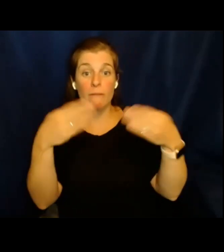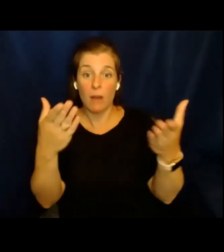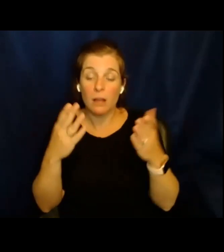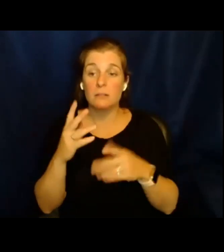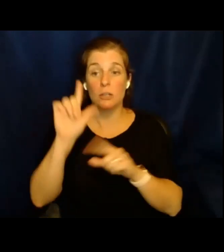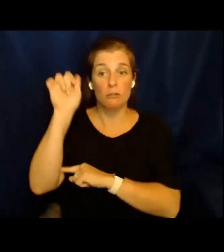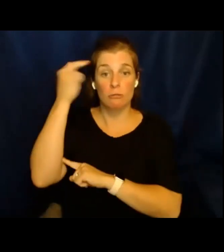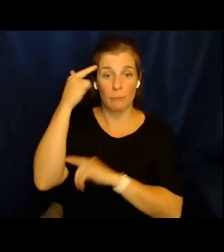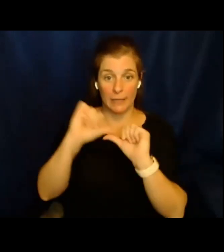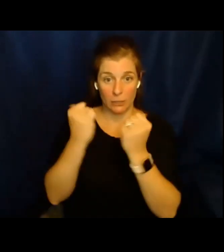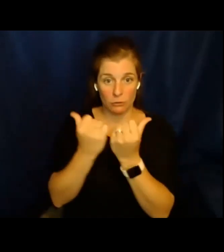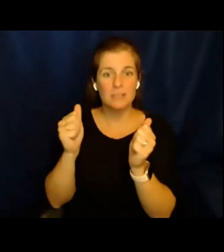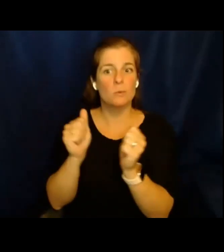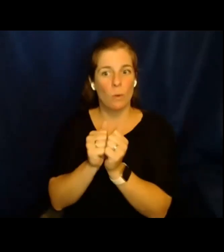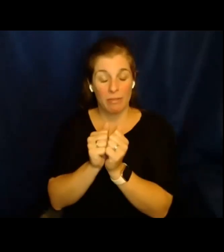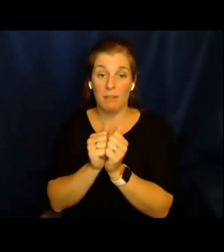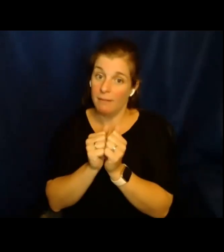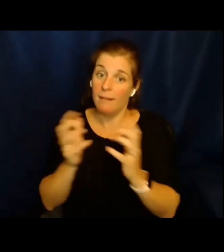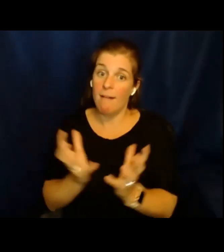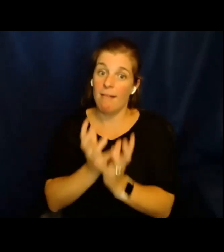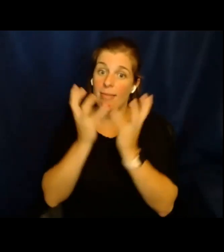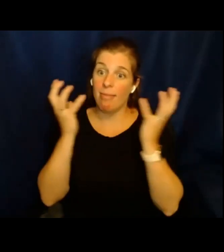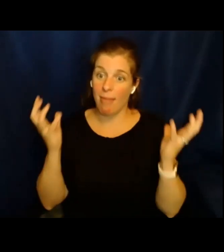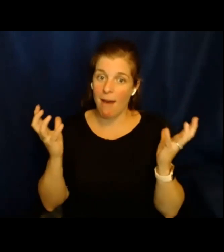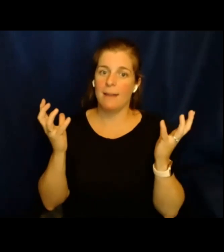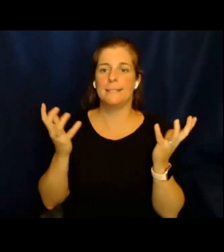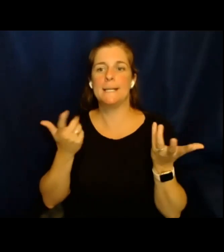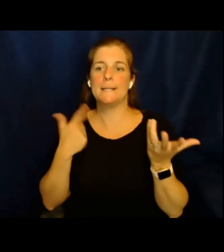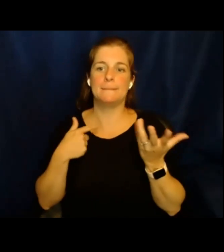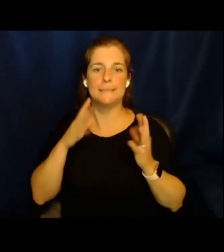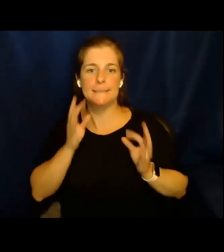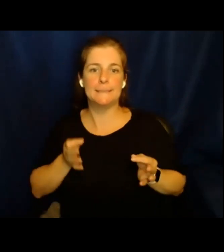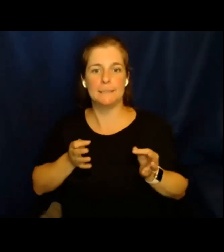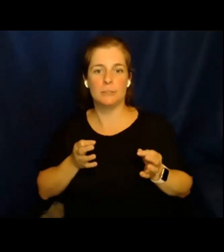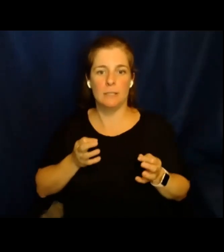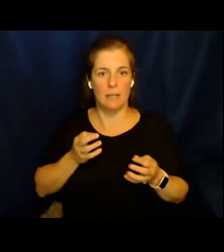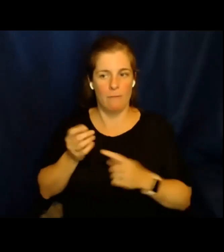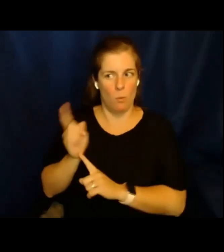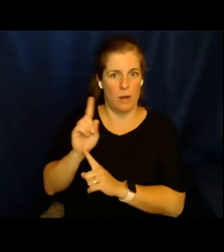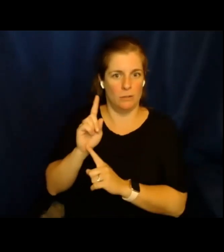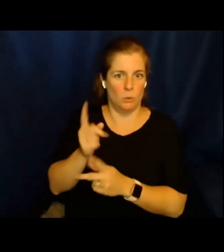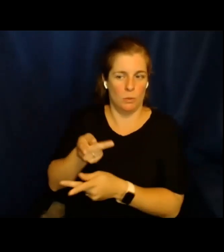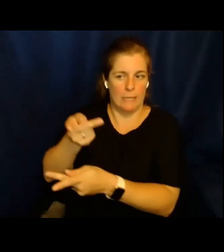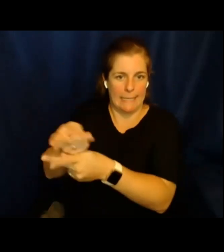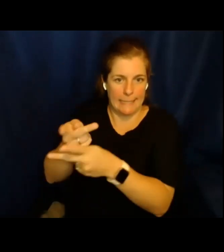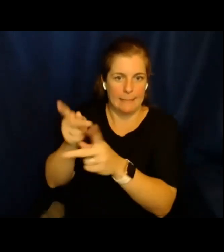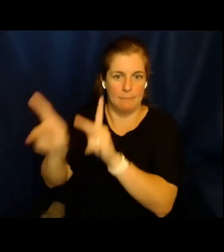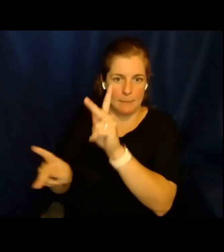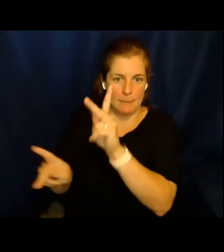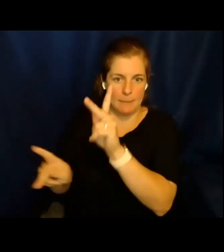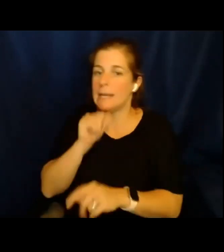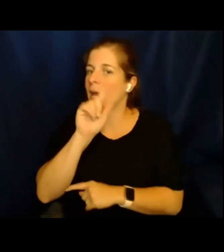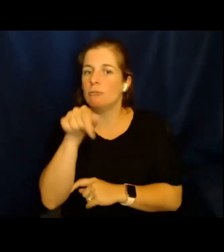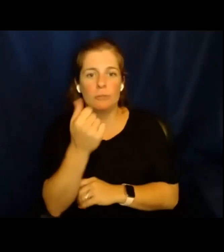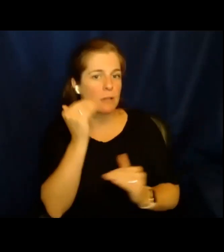provee agencias del gobierno con una gran cantidad, con un enorme grado de discreción para cómo tratar a las